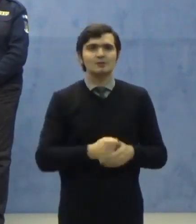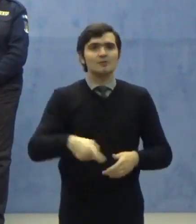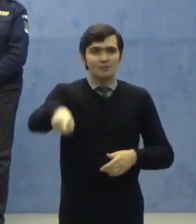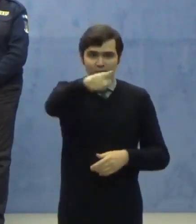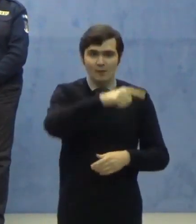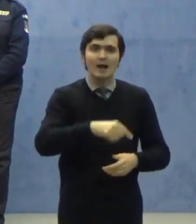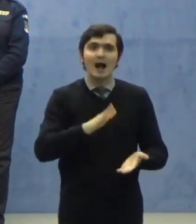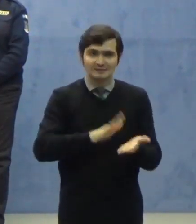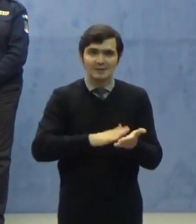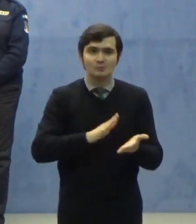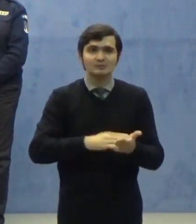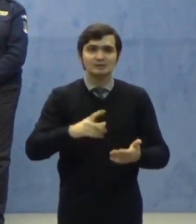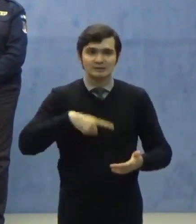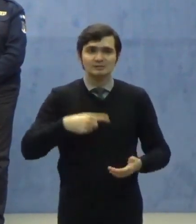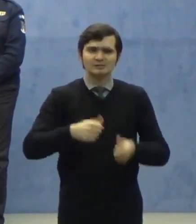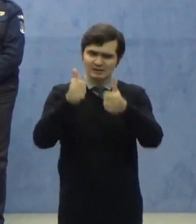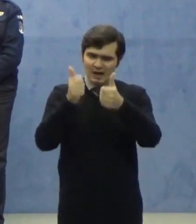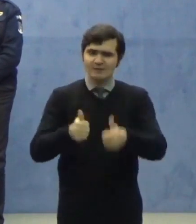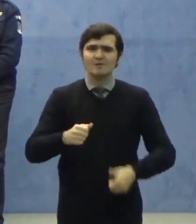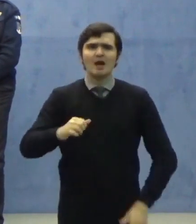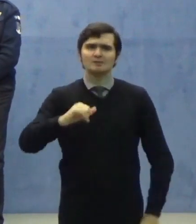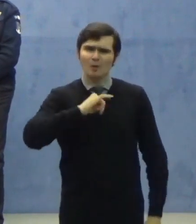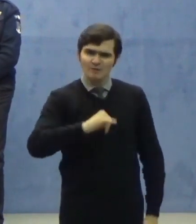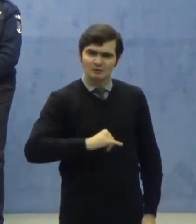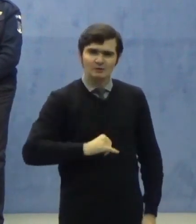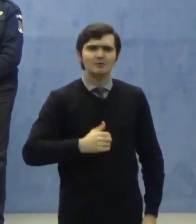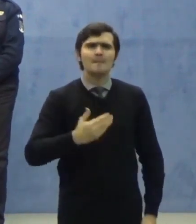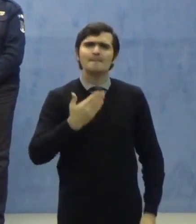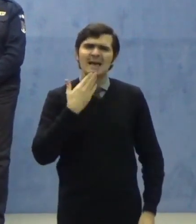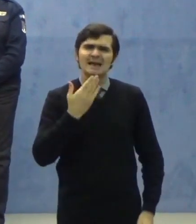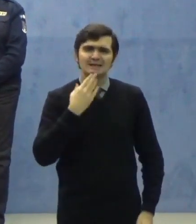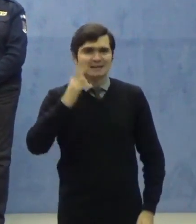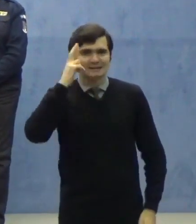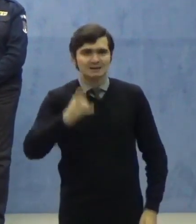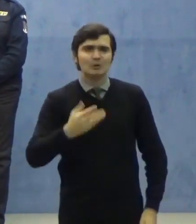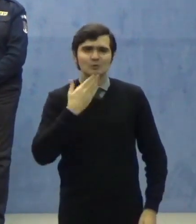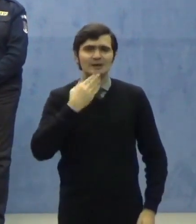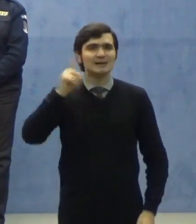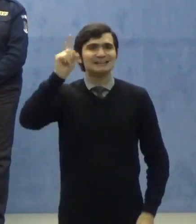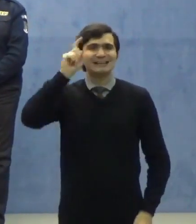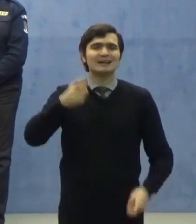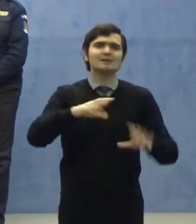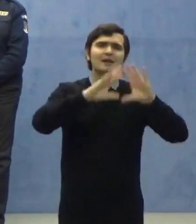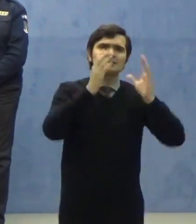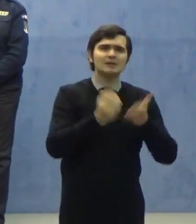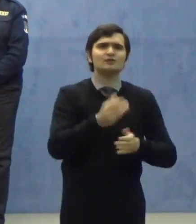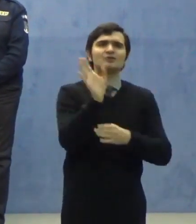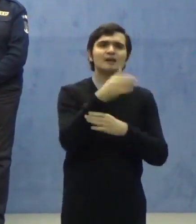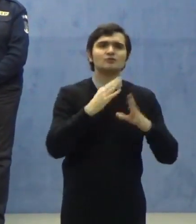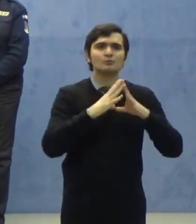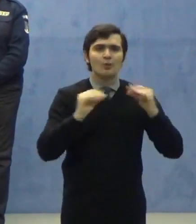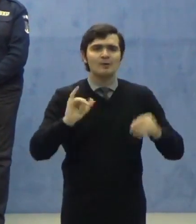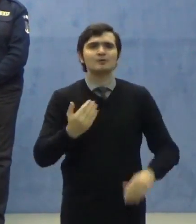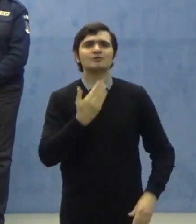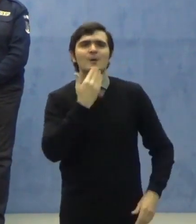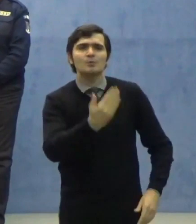demonstrat că sunteți adevărați profesioniști, meritați respectul și încrederea întregii națiuni române. Vă mulțumesc!